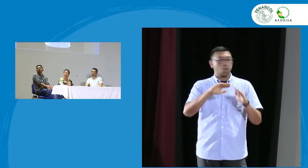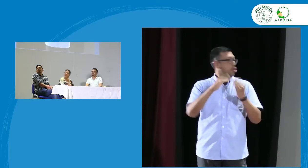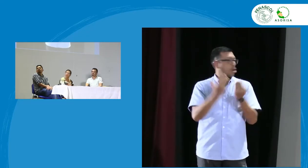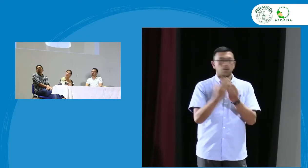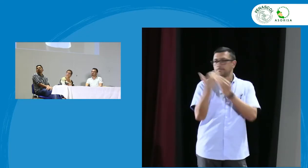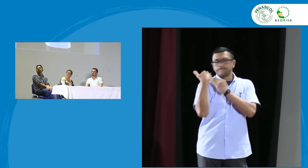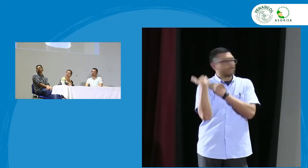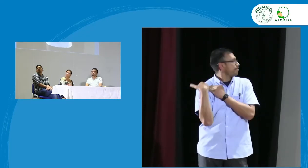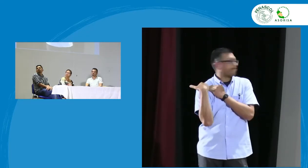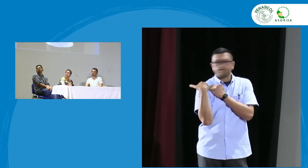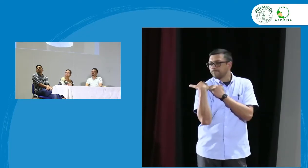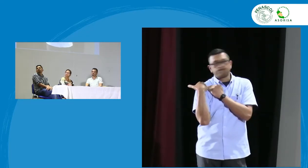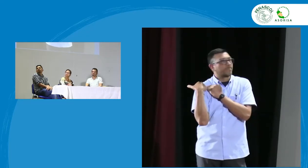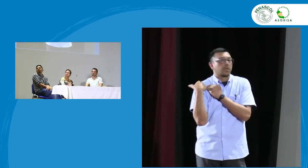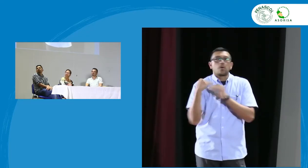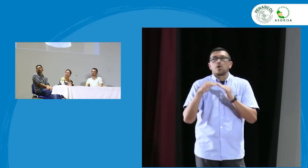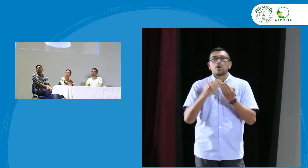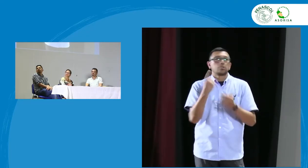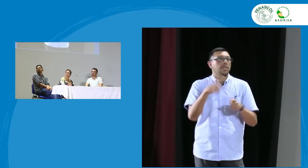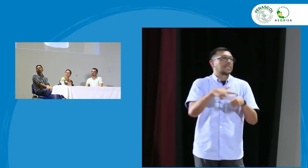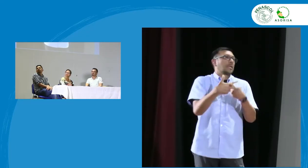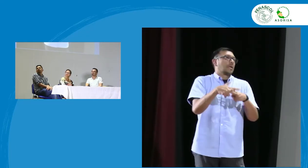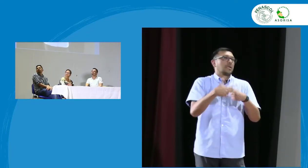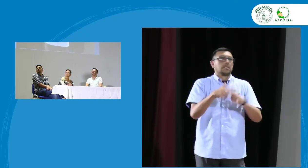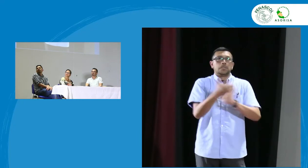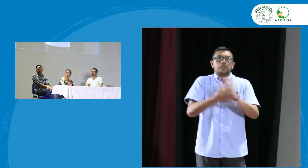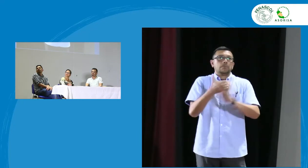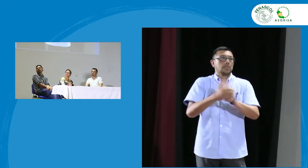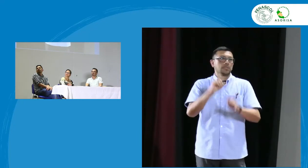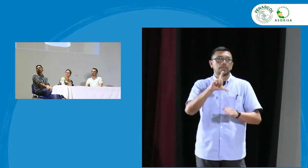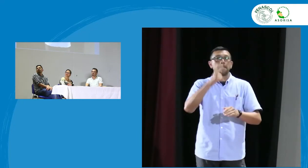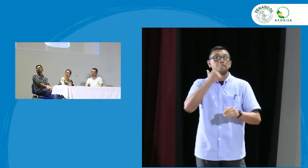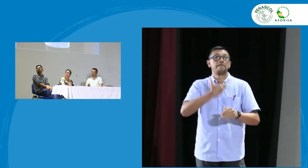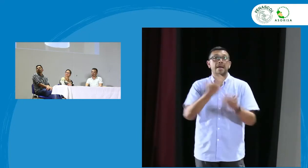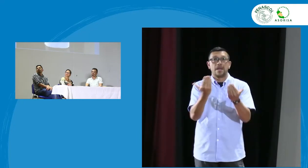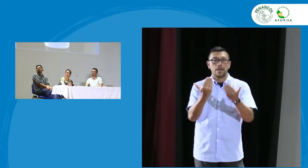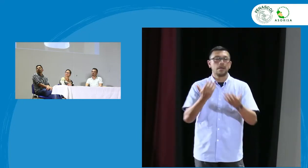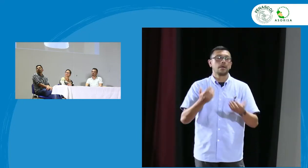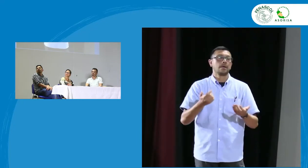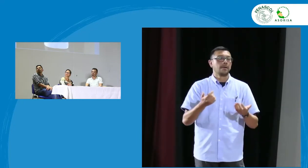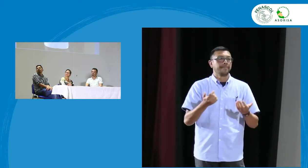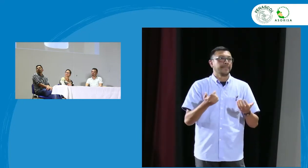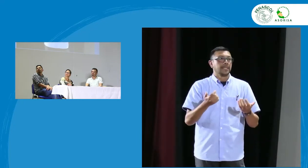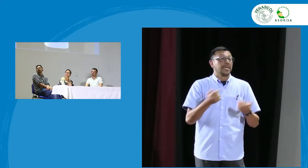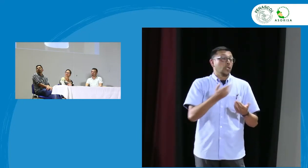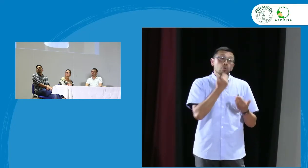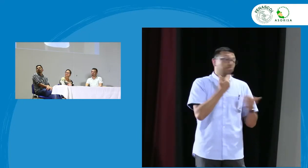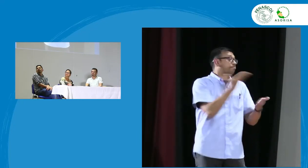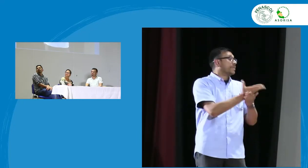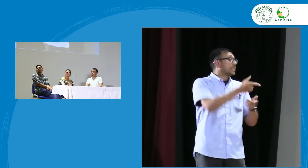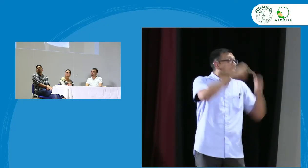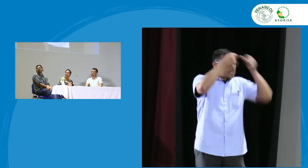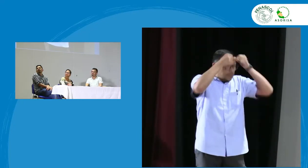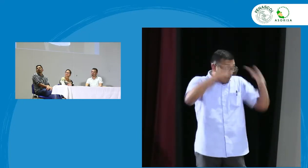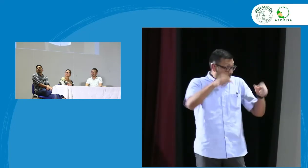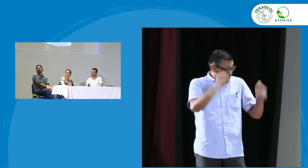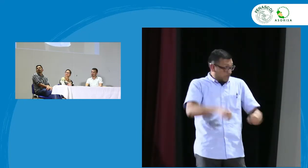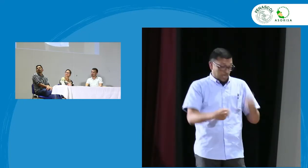la institución no se hace cargo y únicamente son los talleres de lengua de señas no sé de pronto si desde el estado